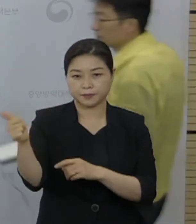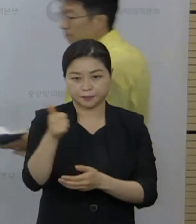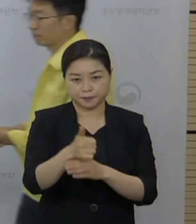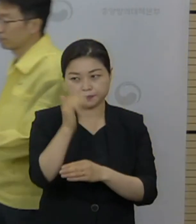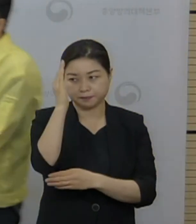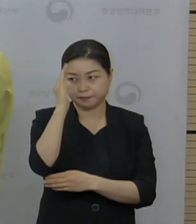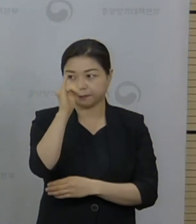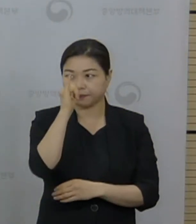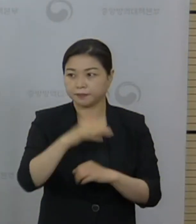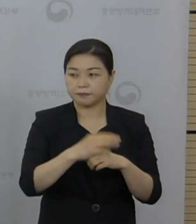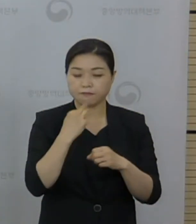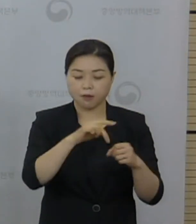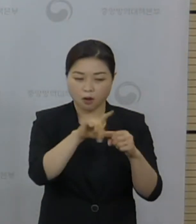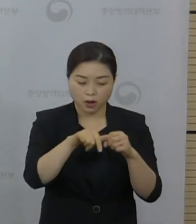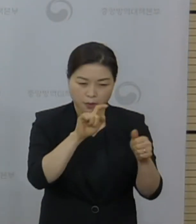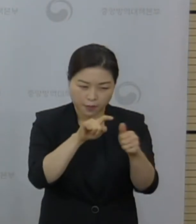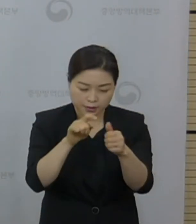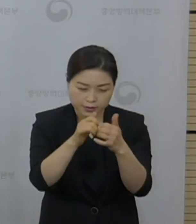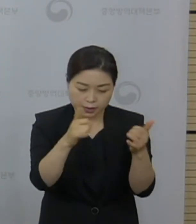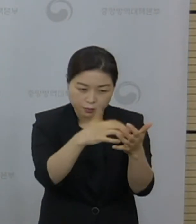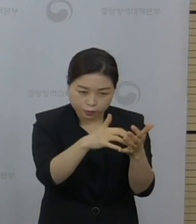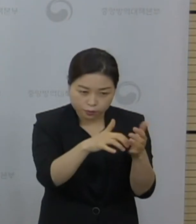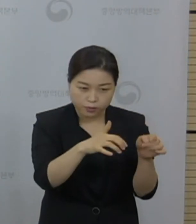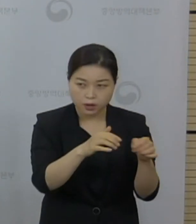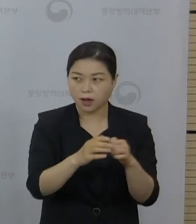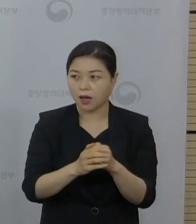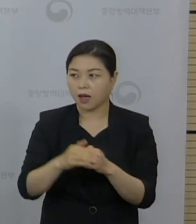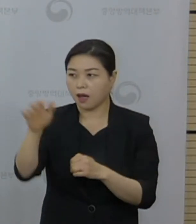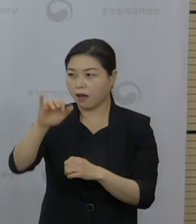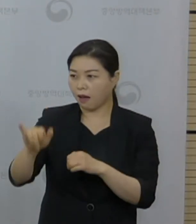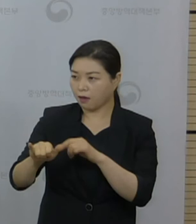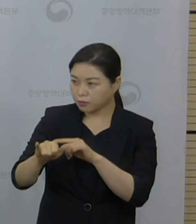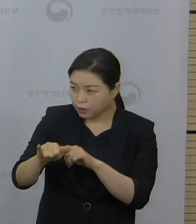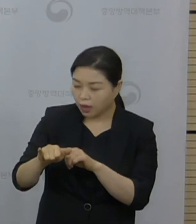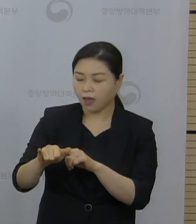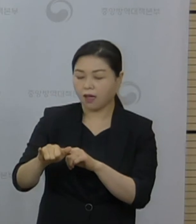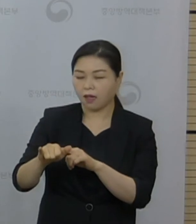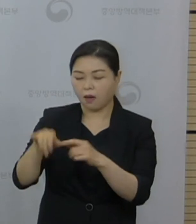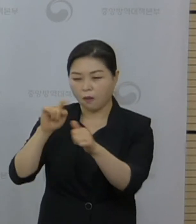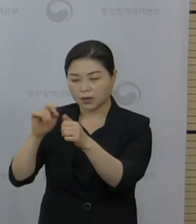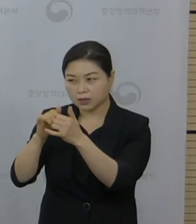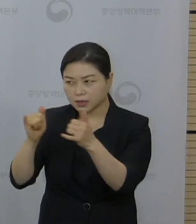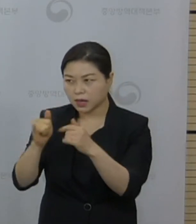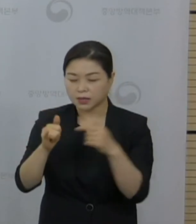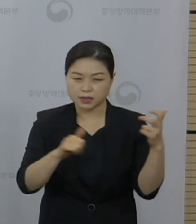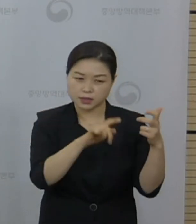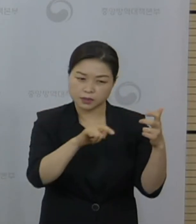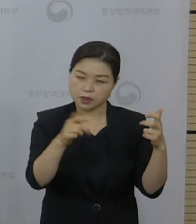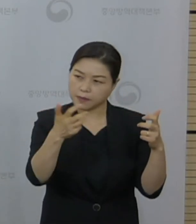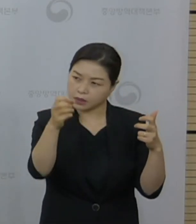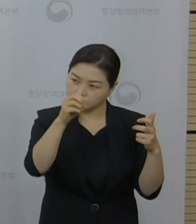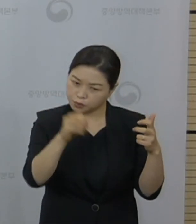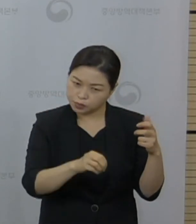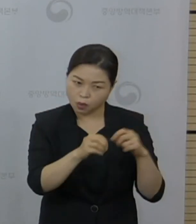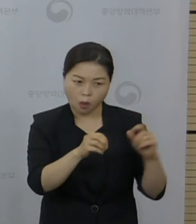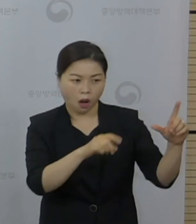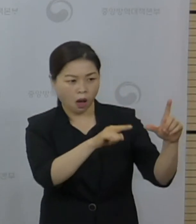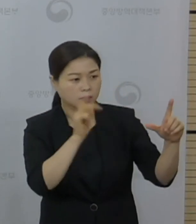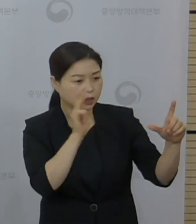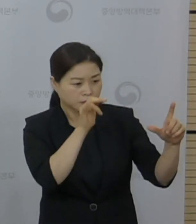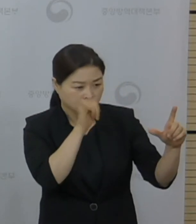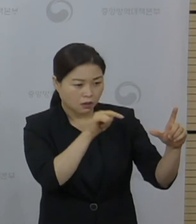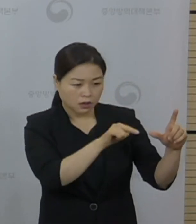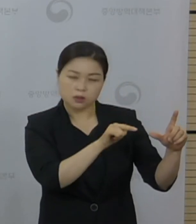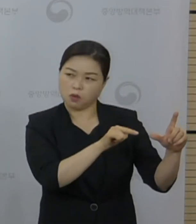수도권의 확진자 비중이 국내 전체 확진자의 70-80%로 높아진 것이 방역적으로 어떤 의미를 갖는지